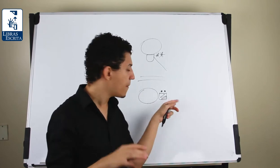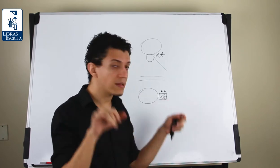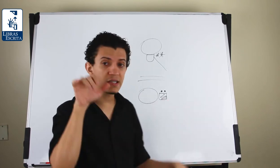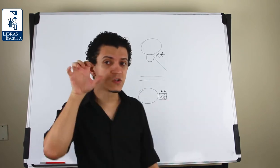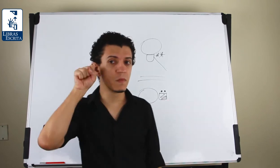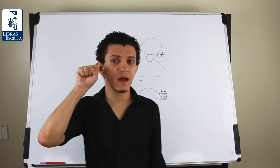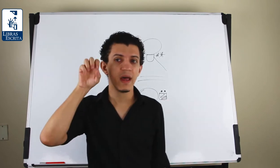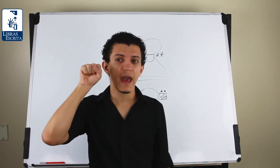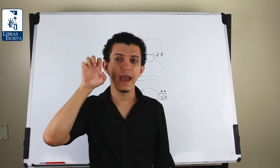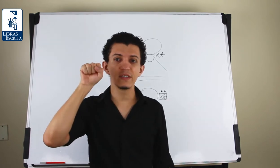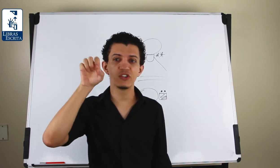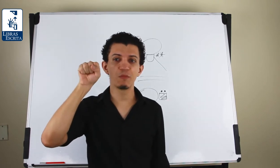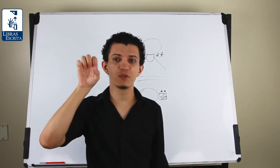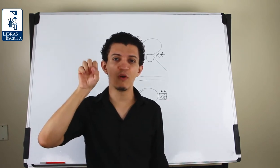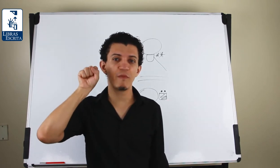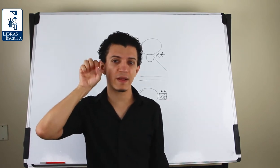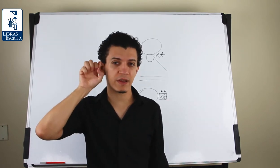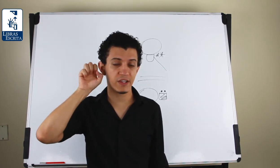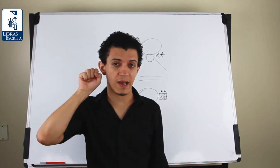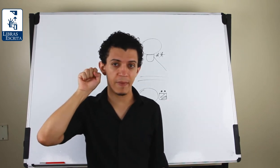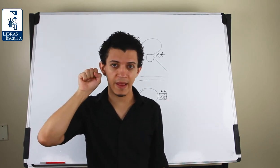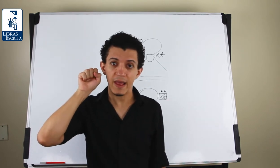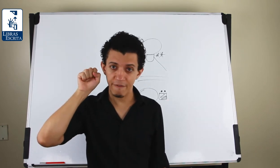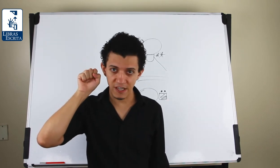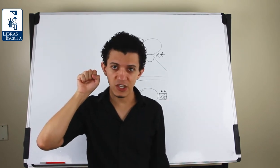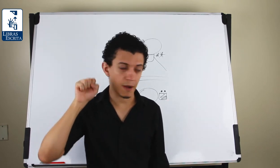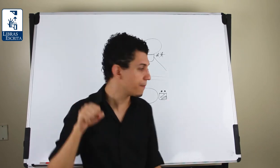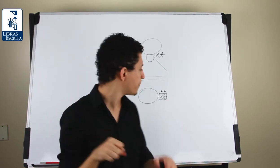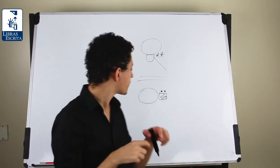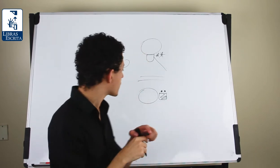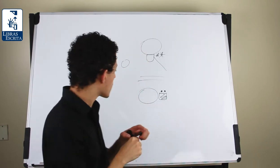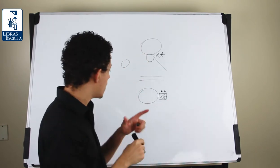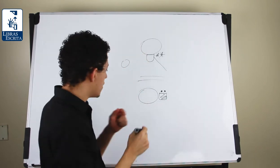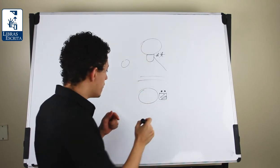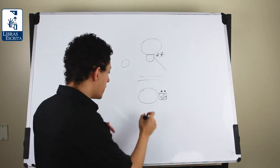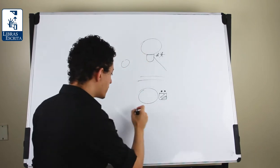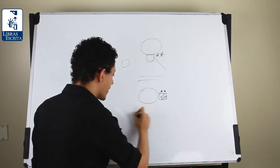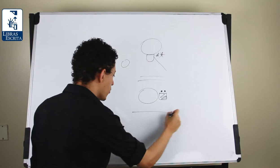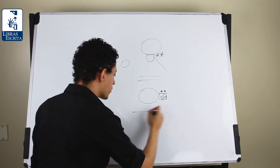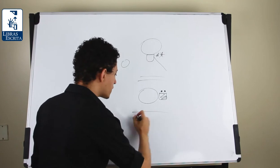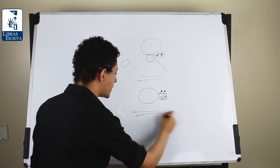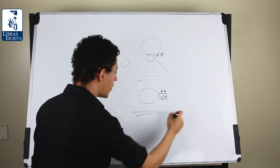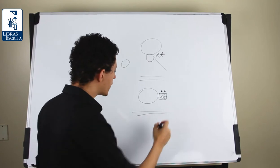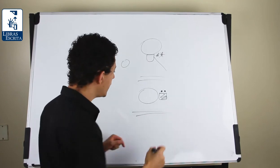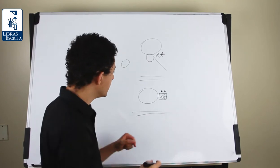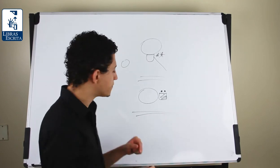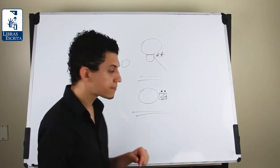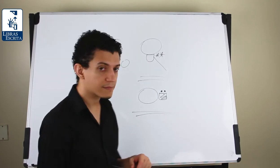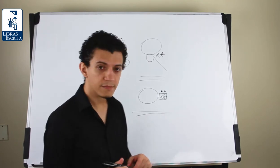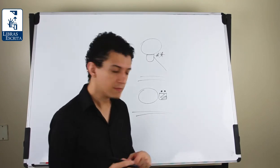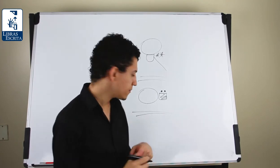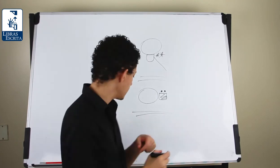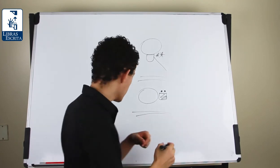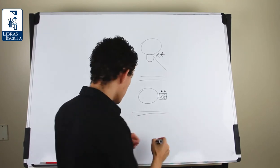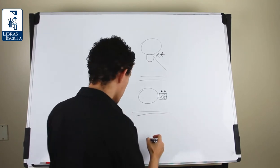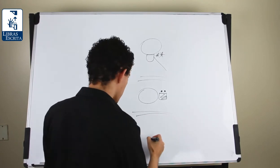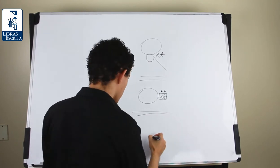Mas, em suma, é esse tipo de movimento aqui de abrir e fechar. Vamos ver um outro sinal aqui. Vamos